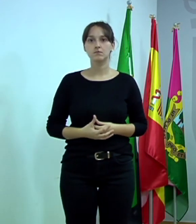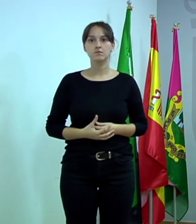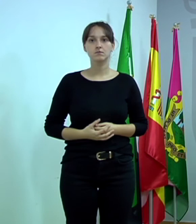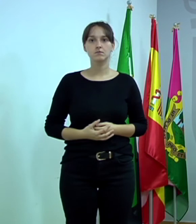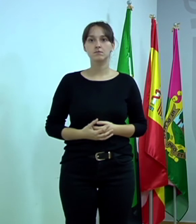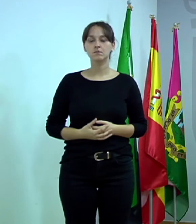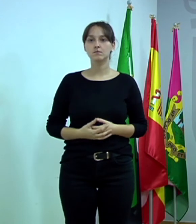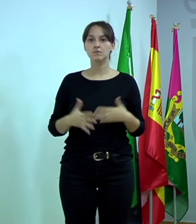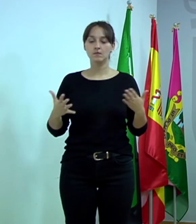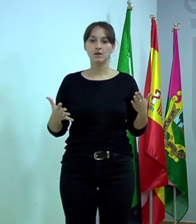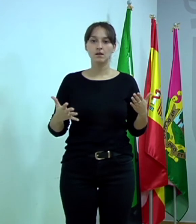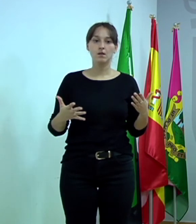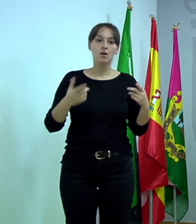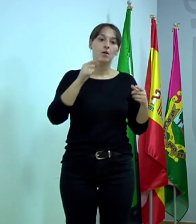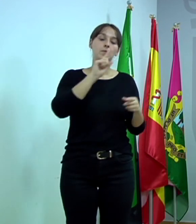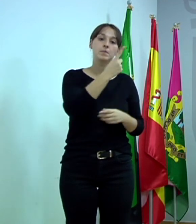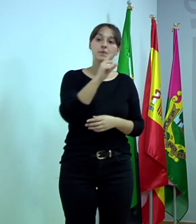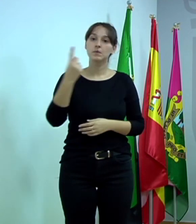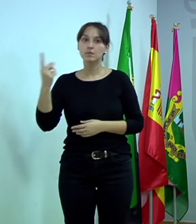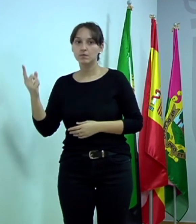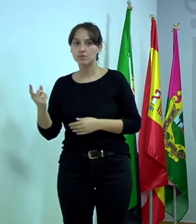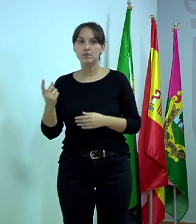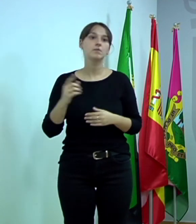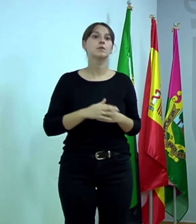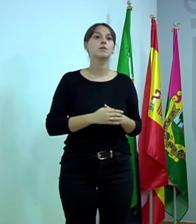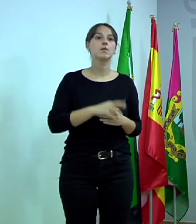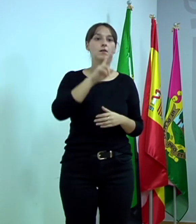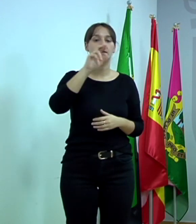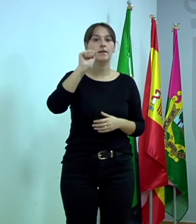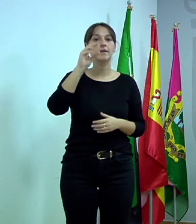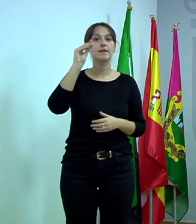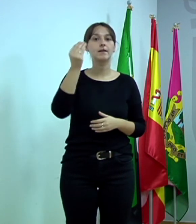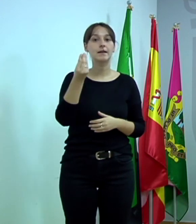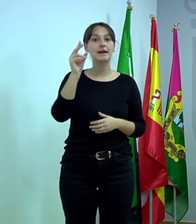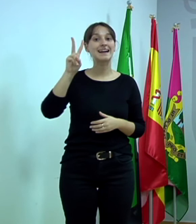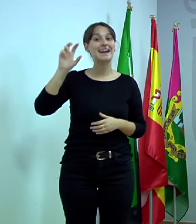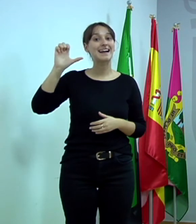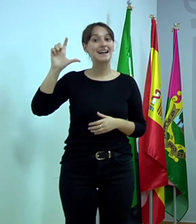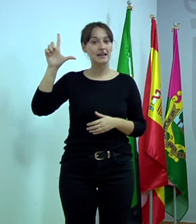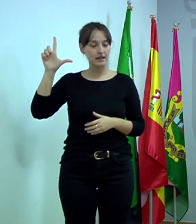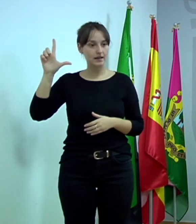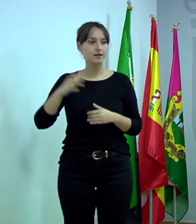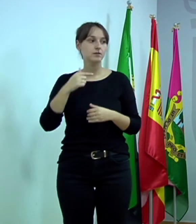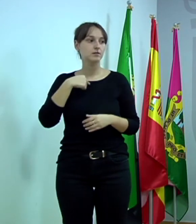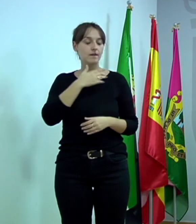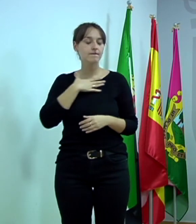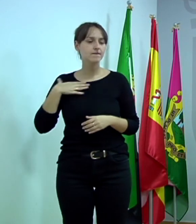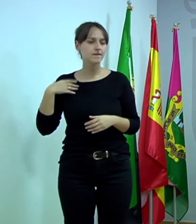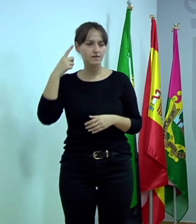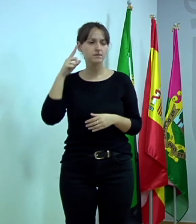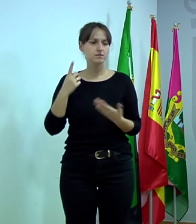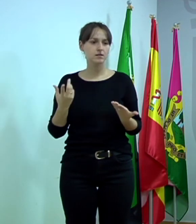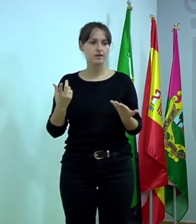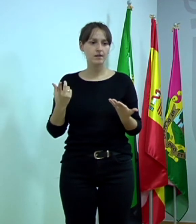Entonces, Raquel Rodríguez, ¿alguna pregunta? Sí, y yo quería saber a partir de cuándo se va a poder